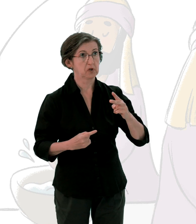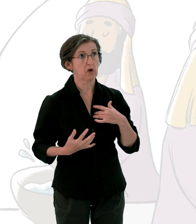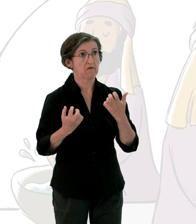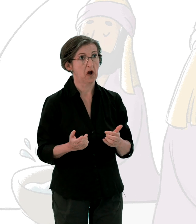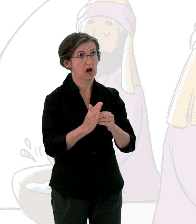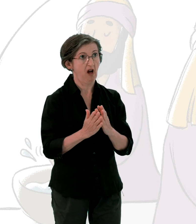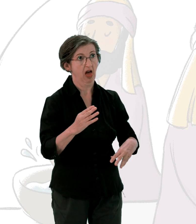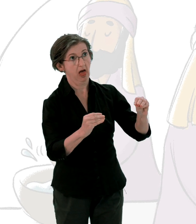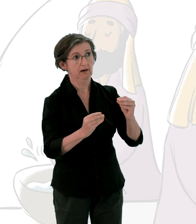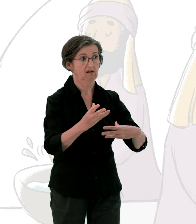toujours plus